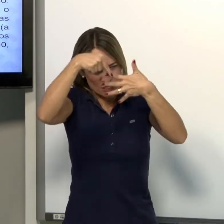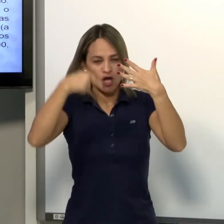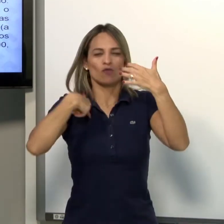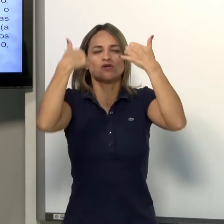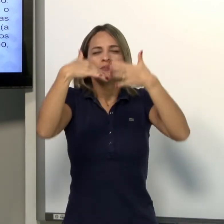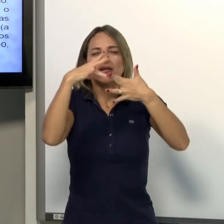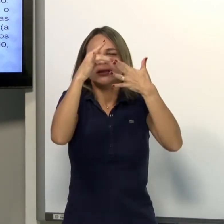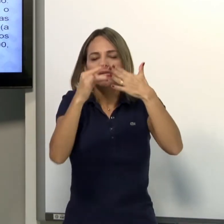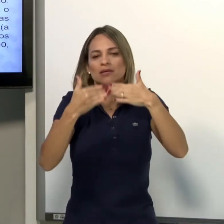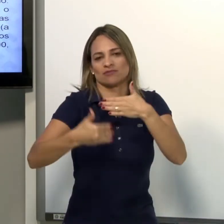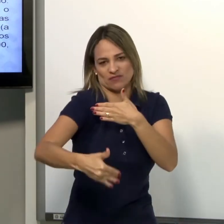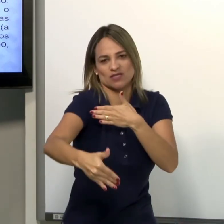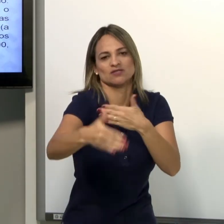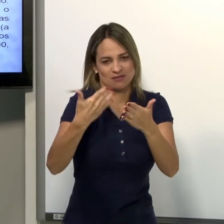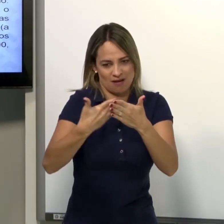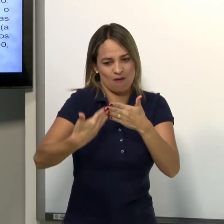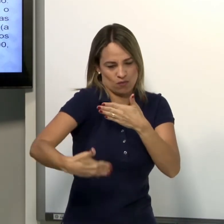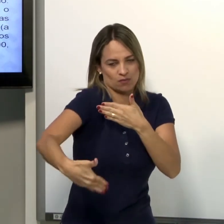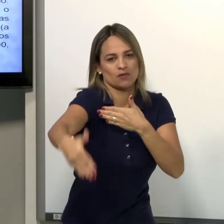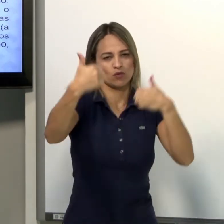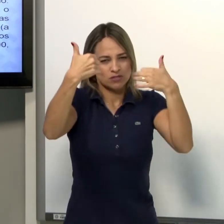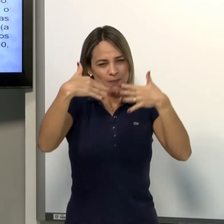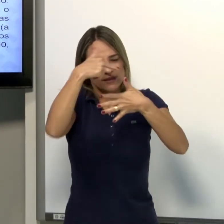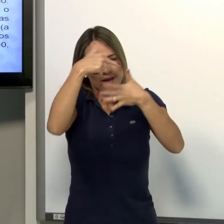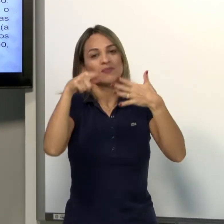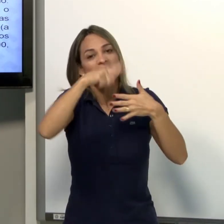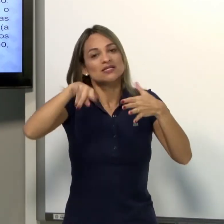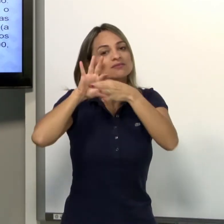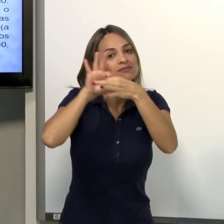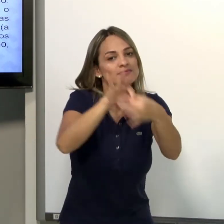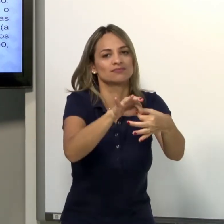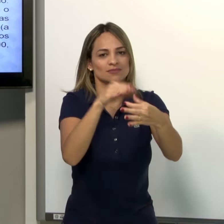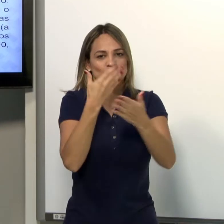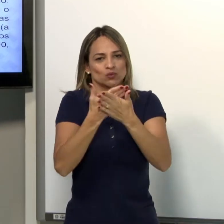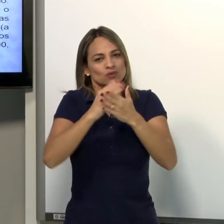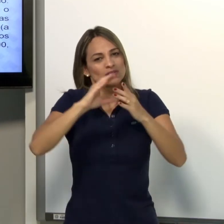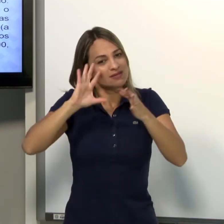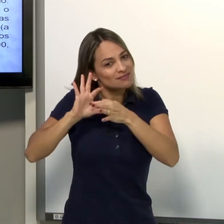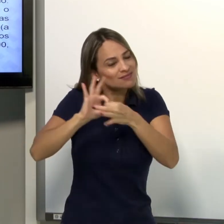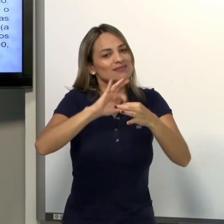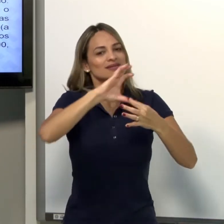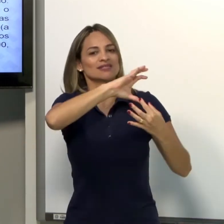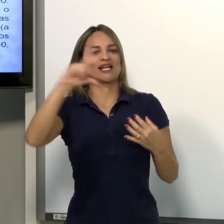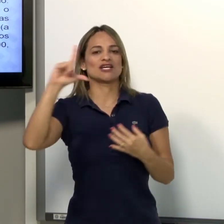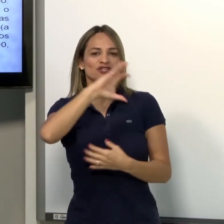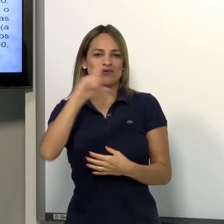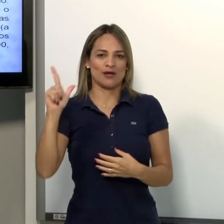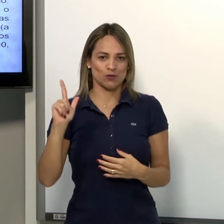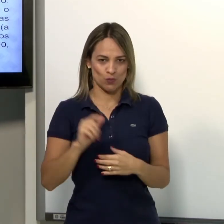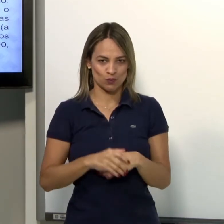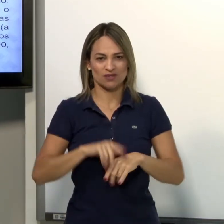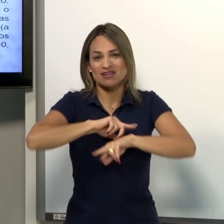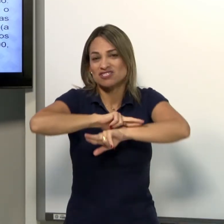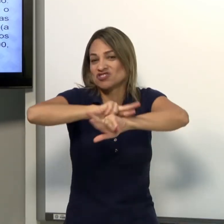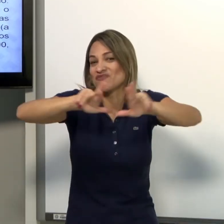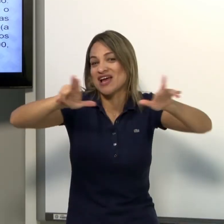esses cinco tipos, e durante a aula nós vamos falar, vocês vão entender o contexto desses classificadores. Então, são